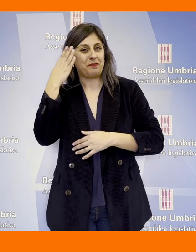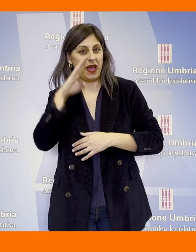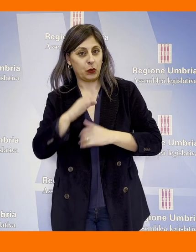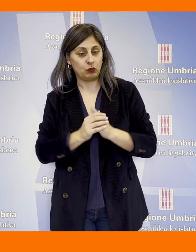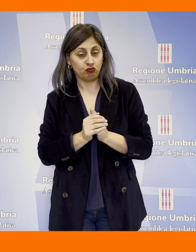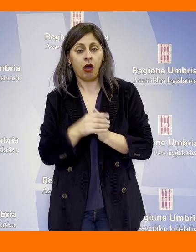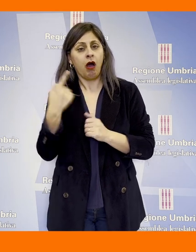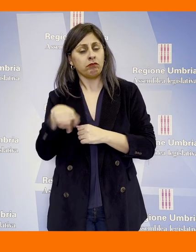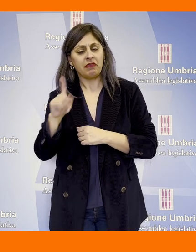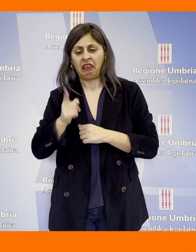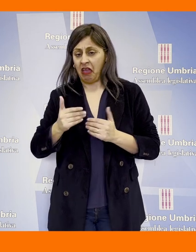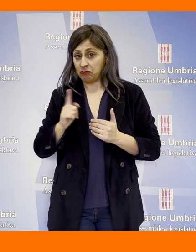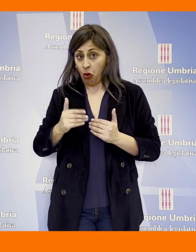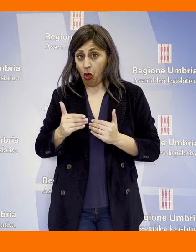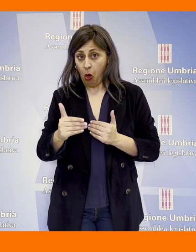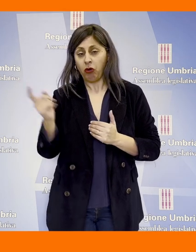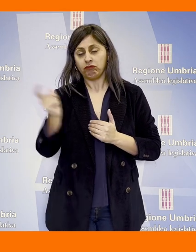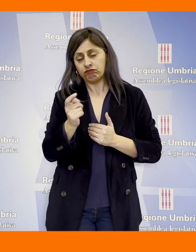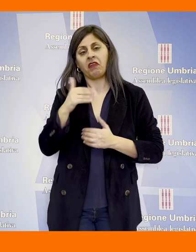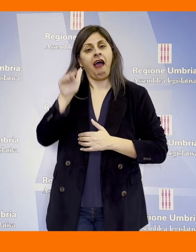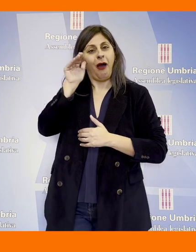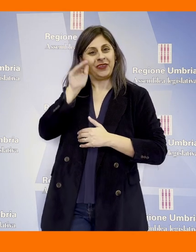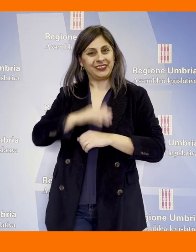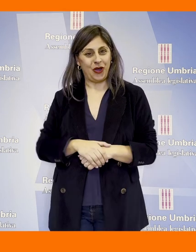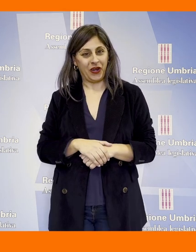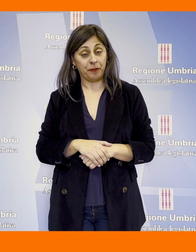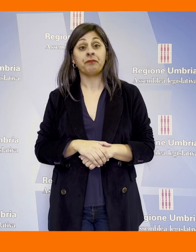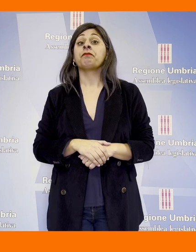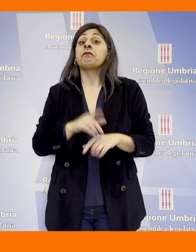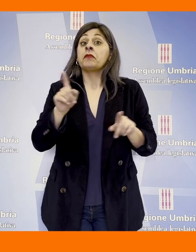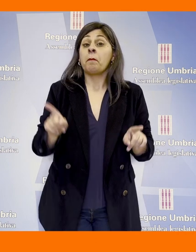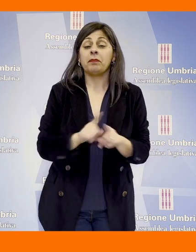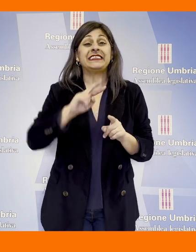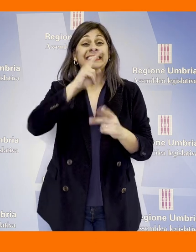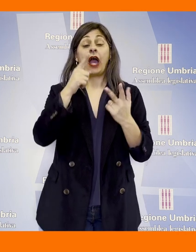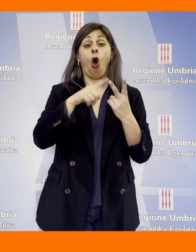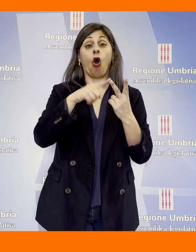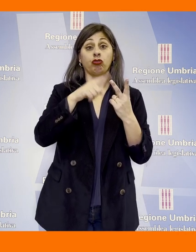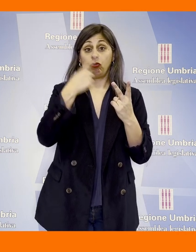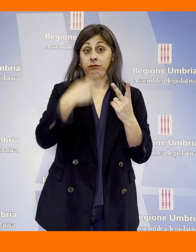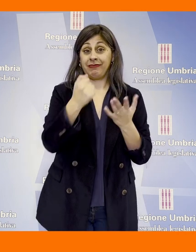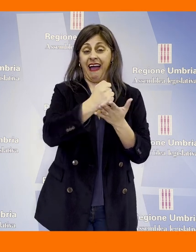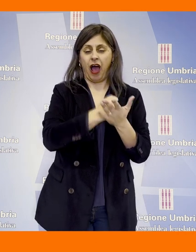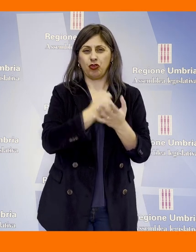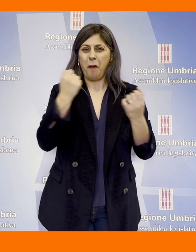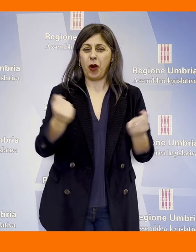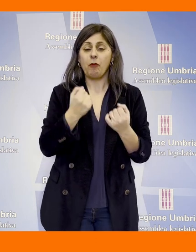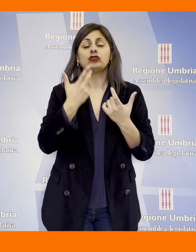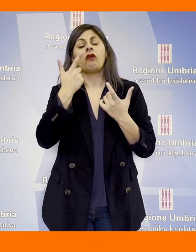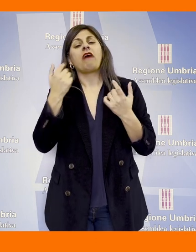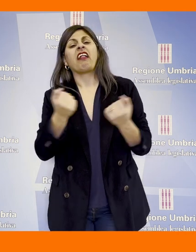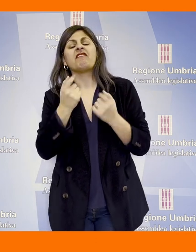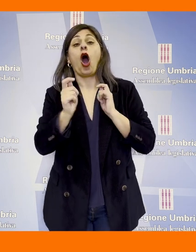Studi di Perugia che verrà programmata nei prossimi giorni. Anche sul secondo atto trattato, promozione di